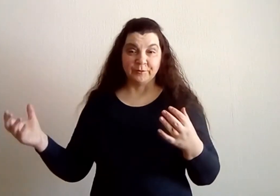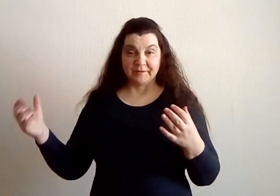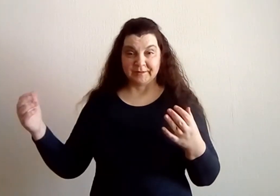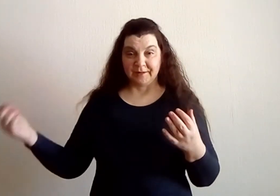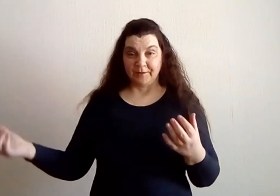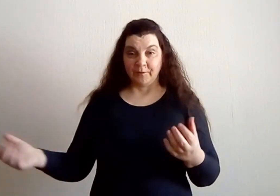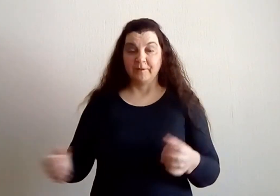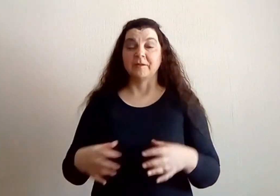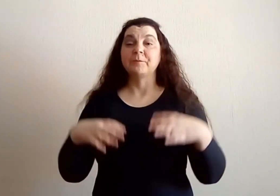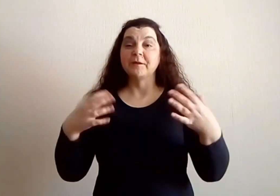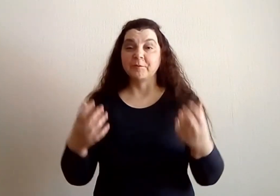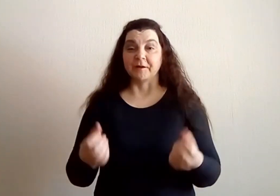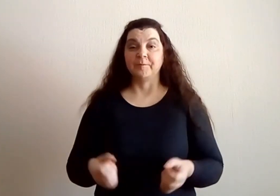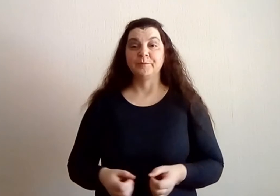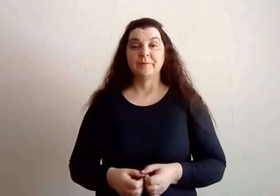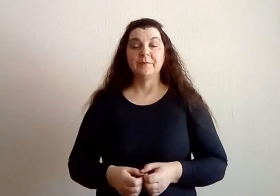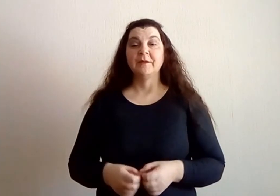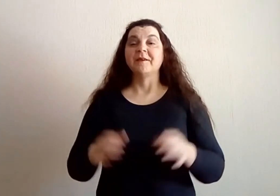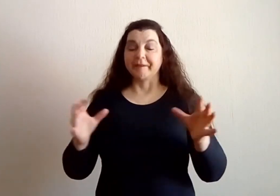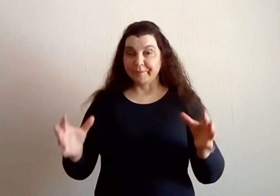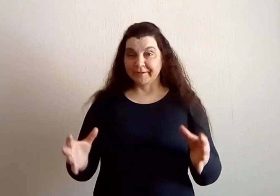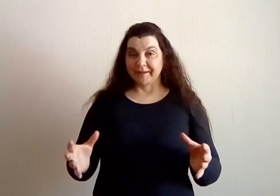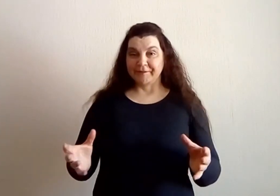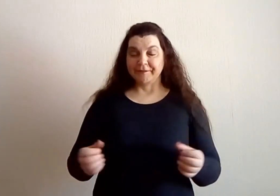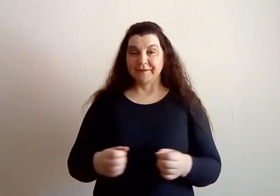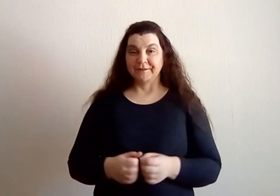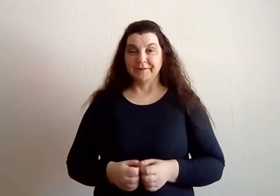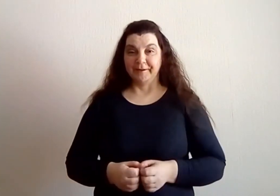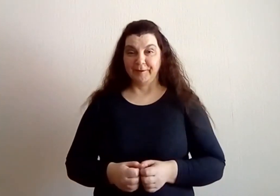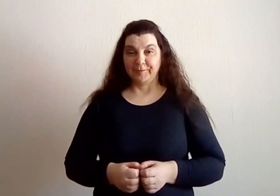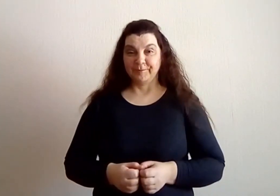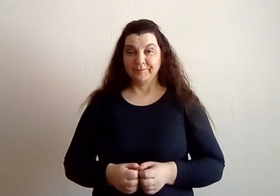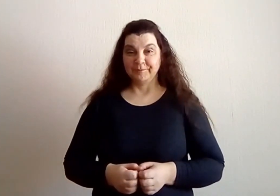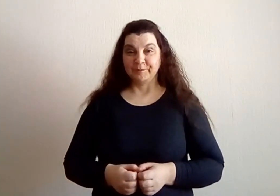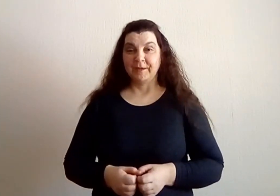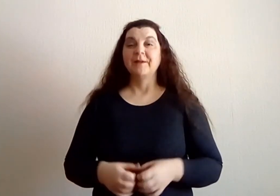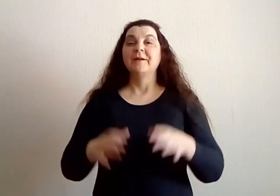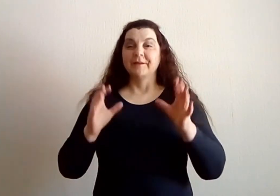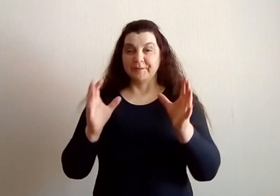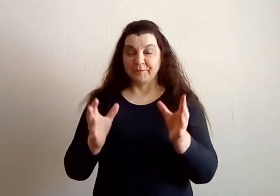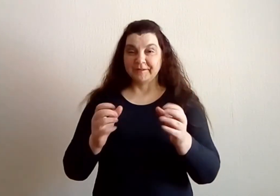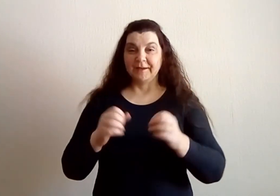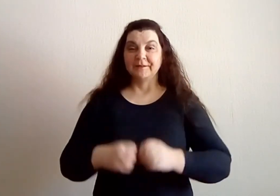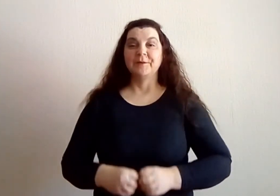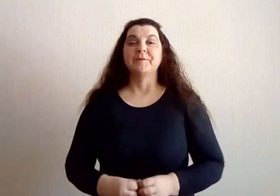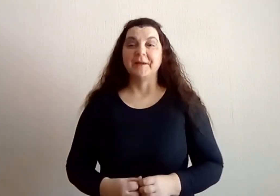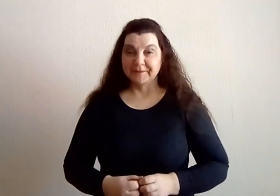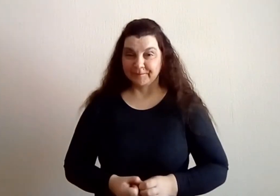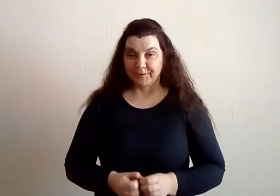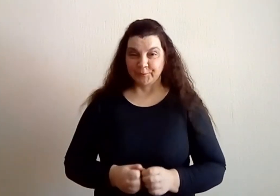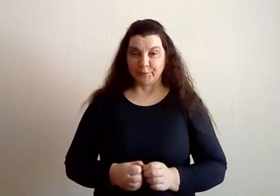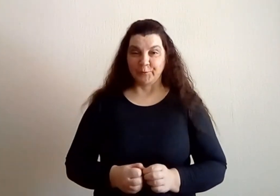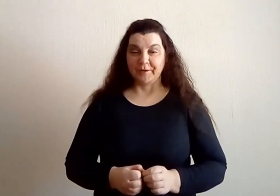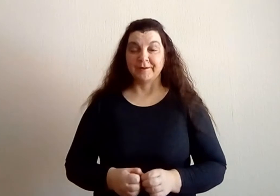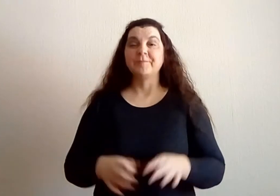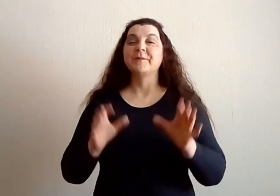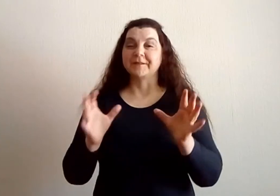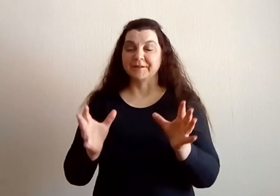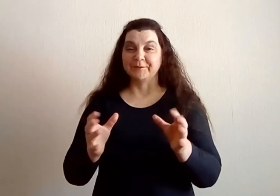остального. Например, я поставила этот дедлайн. Записать данный видеоролик с одного